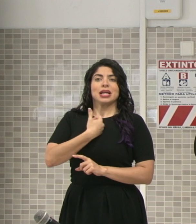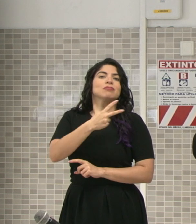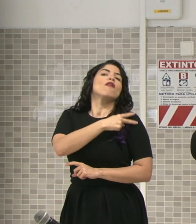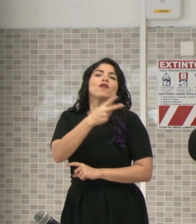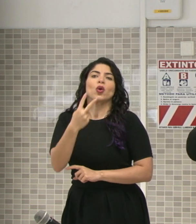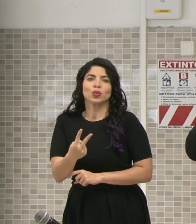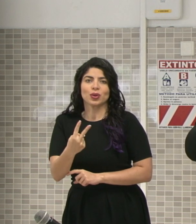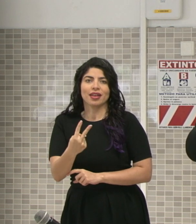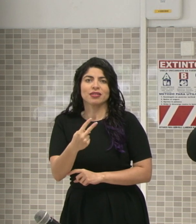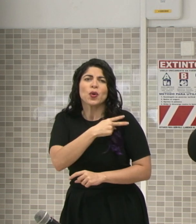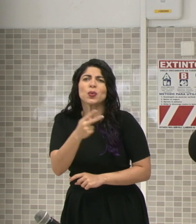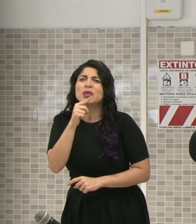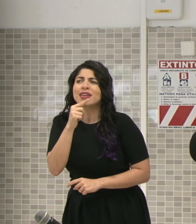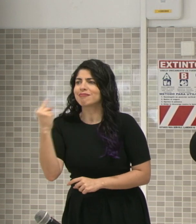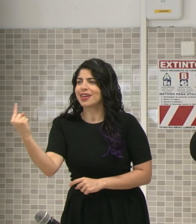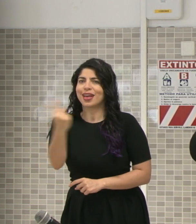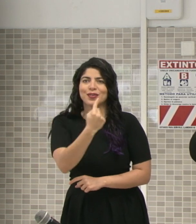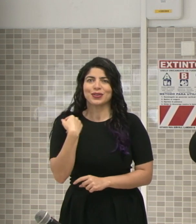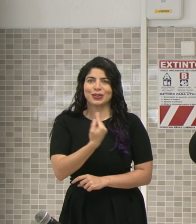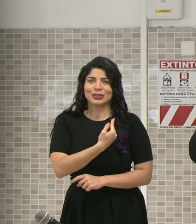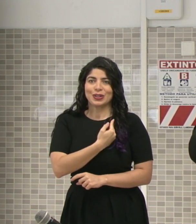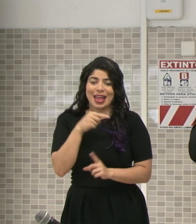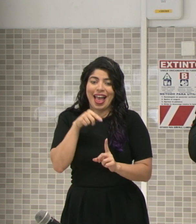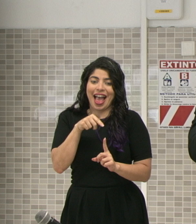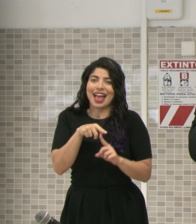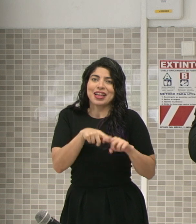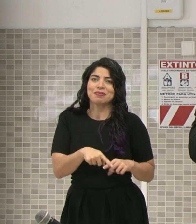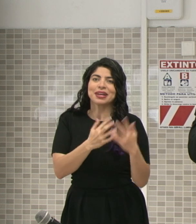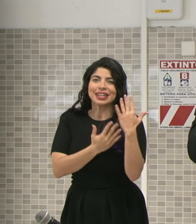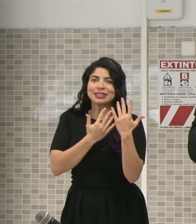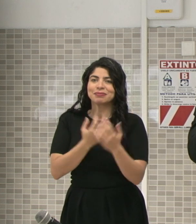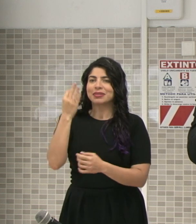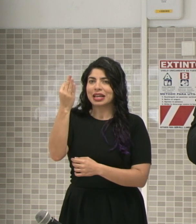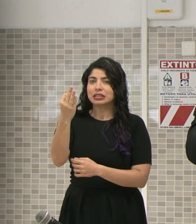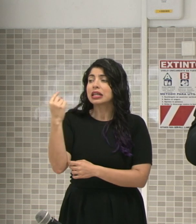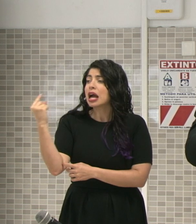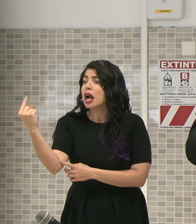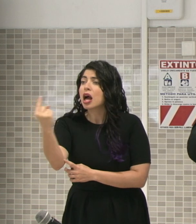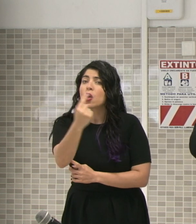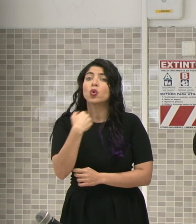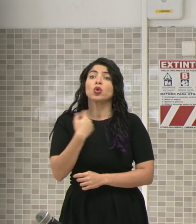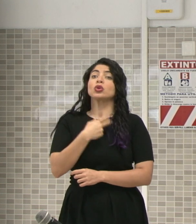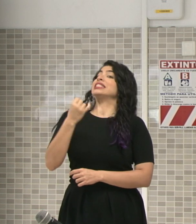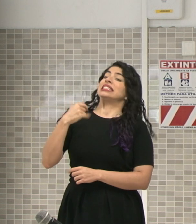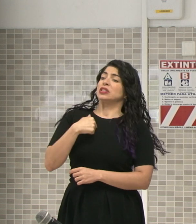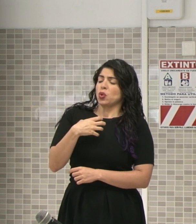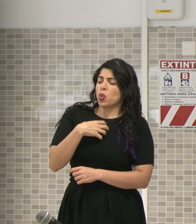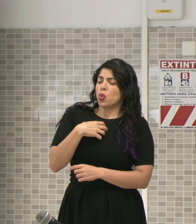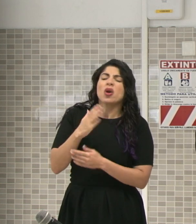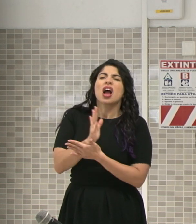de cada uno de nosotros. Ahí es donde está la esperanza. Cada uno de nosotros, si es dueño de algo,